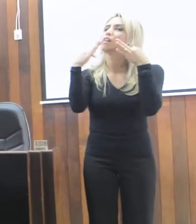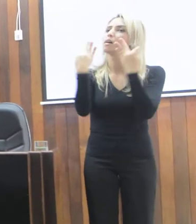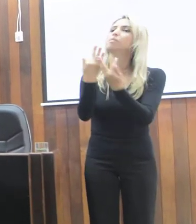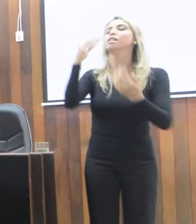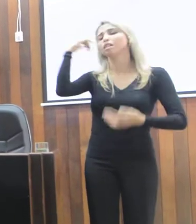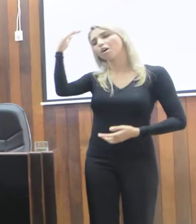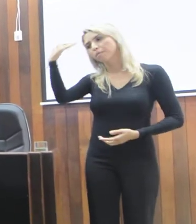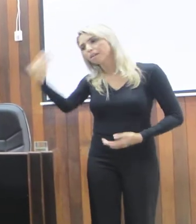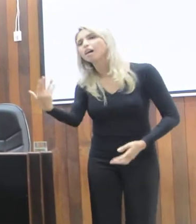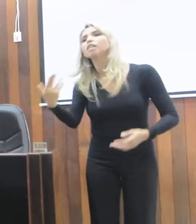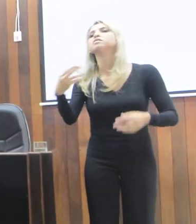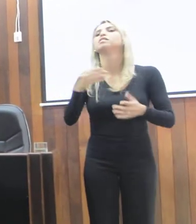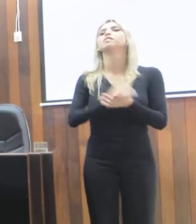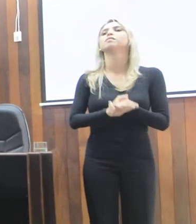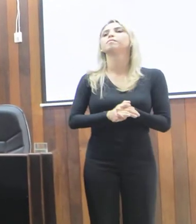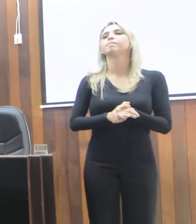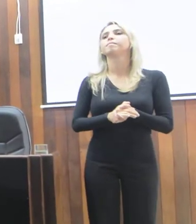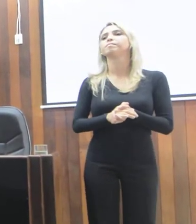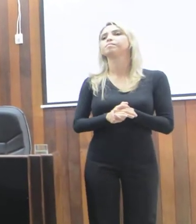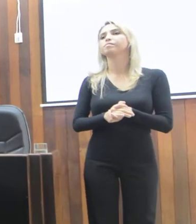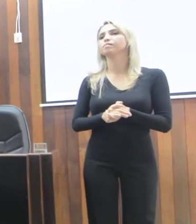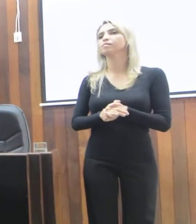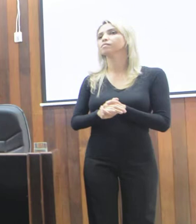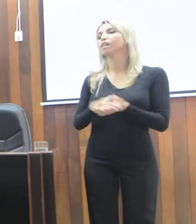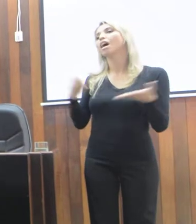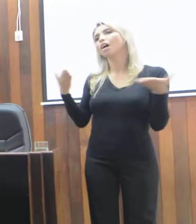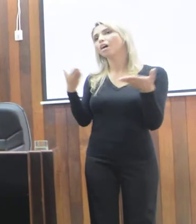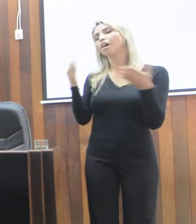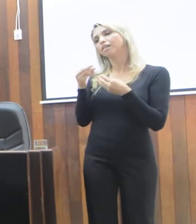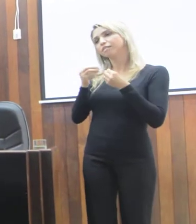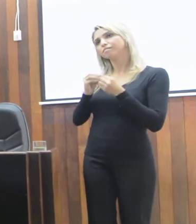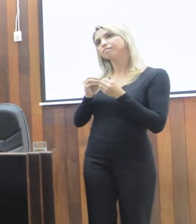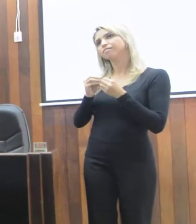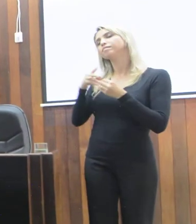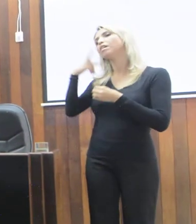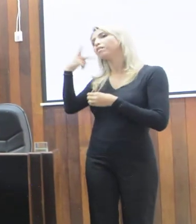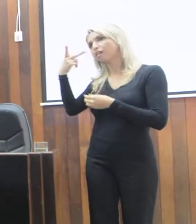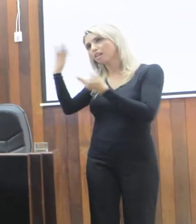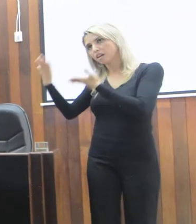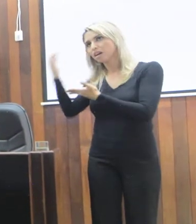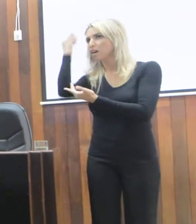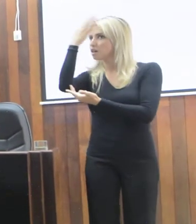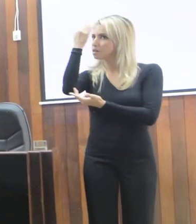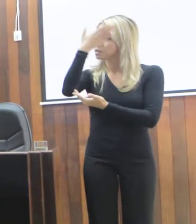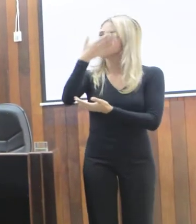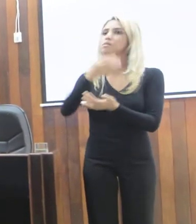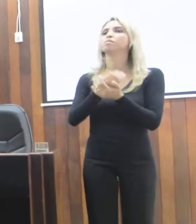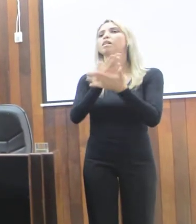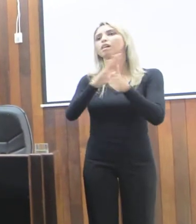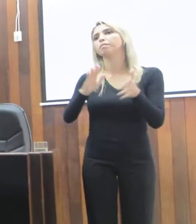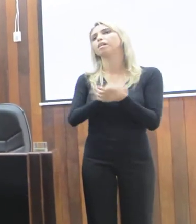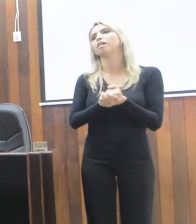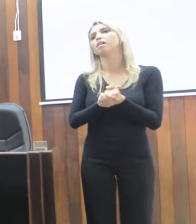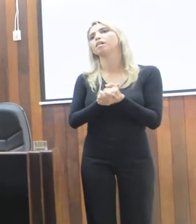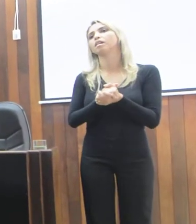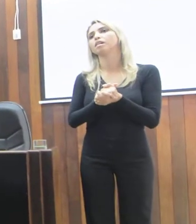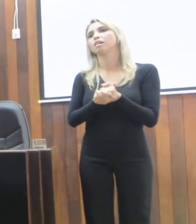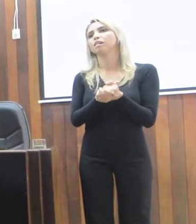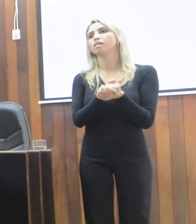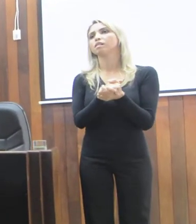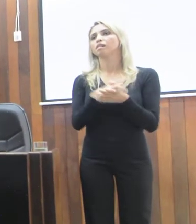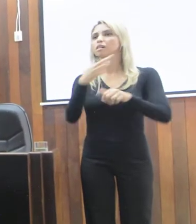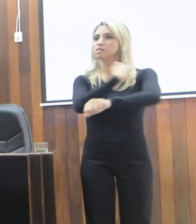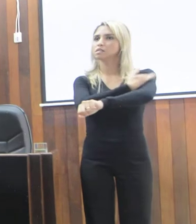homenageados, aqui já muito falamos, passo a palavra para o Luiz, para encerrar essa